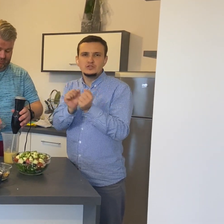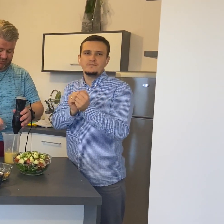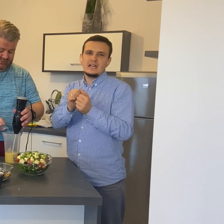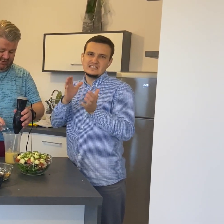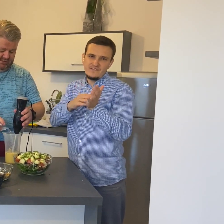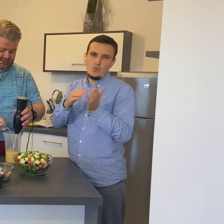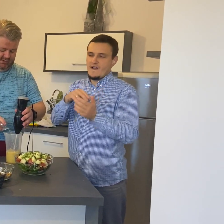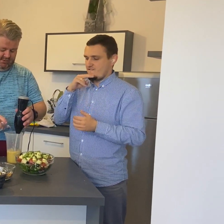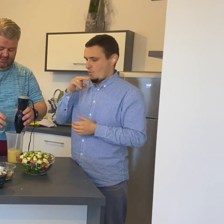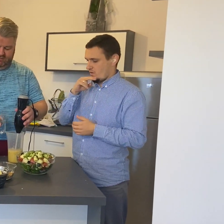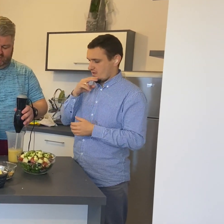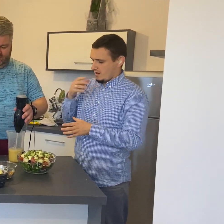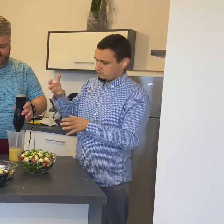właśnie zrobię.